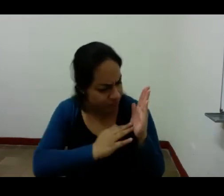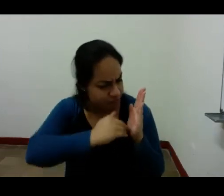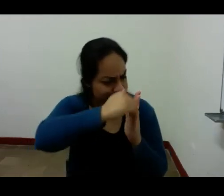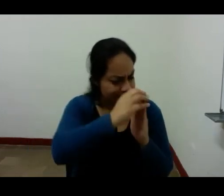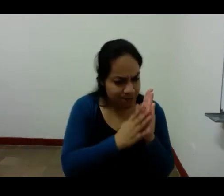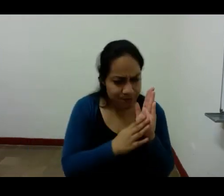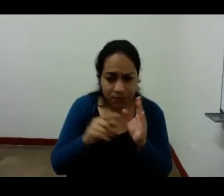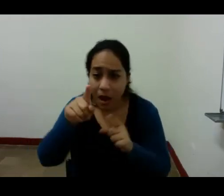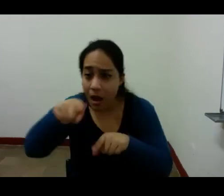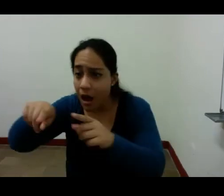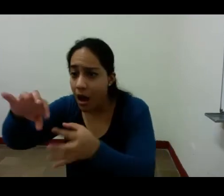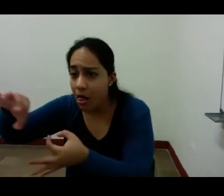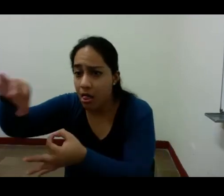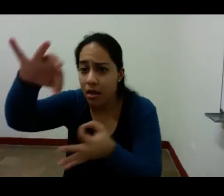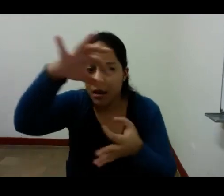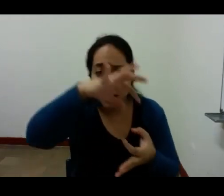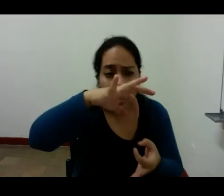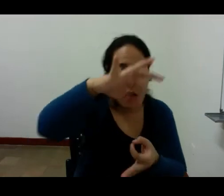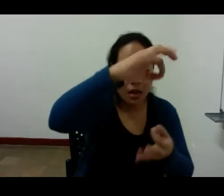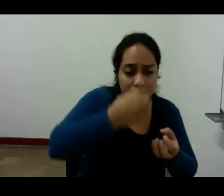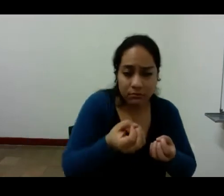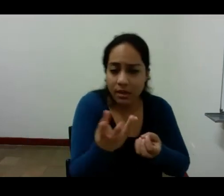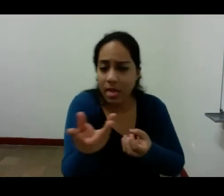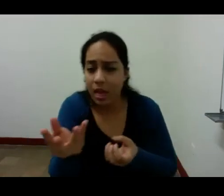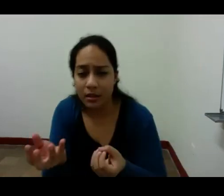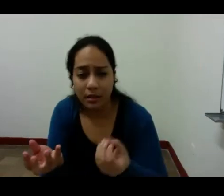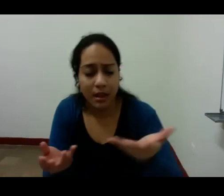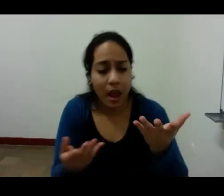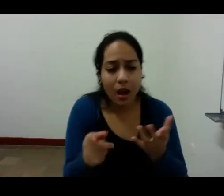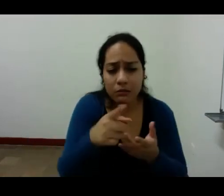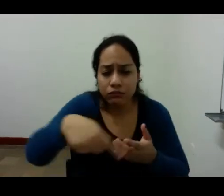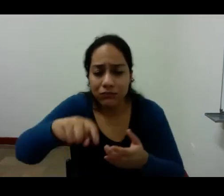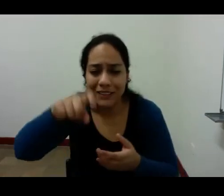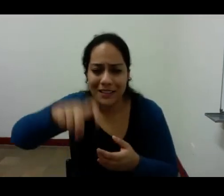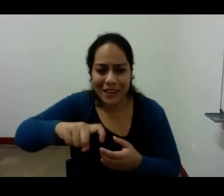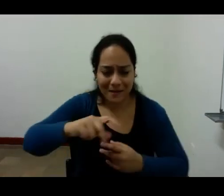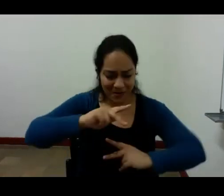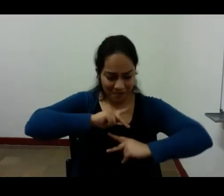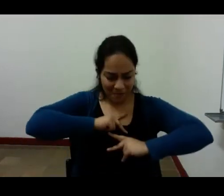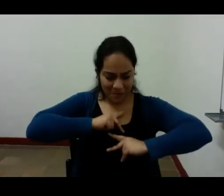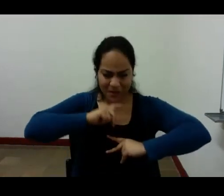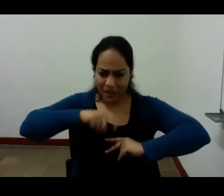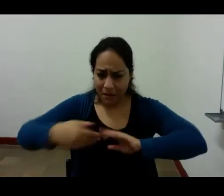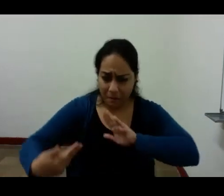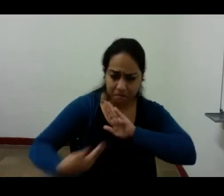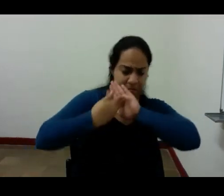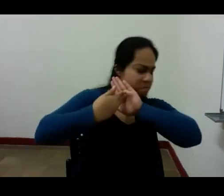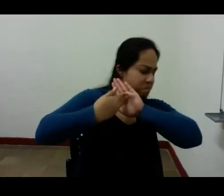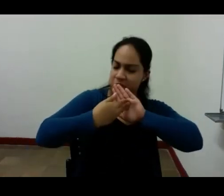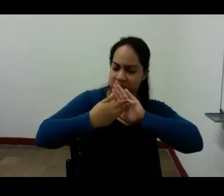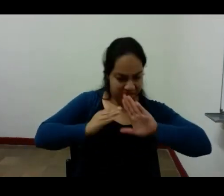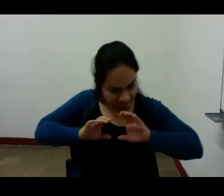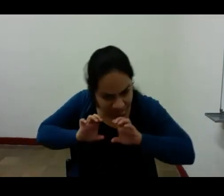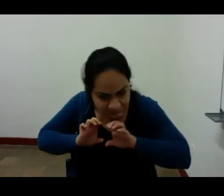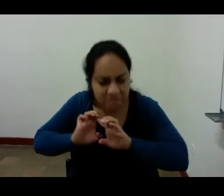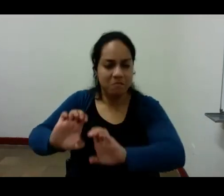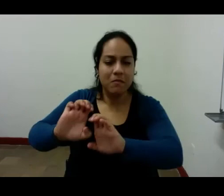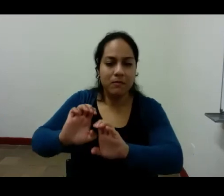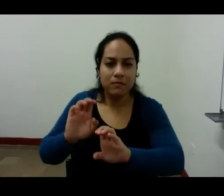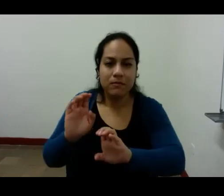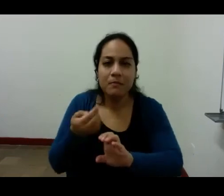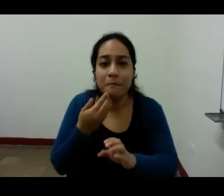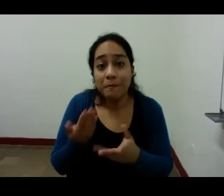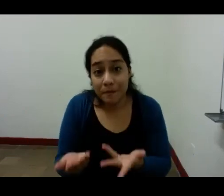solos nuestra personalidad debe ser impenetrable incluso para nosotros mismos